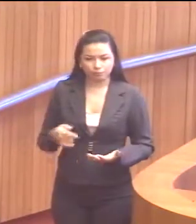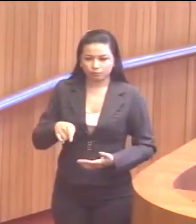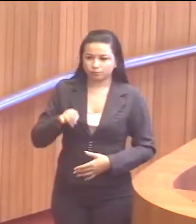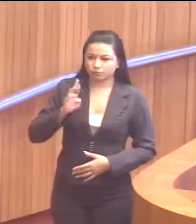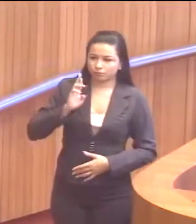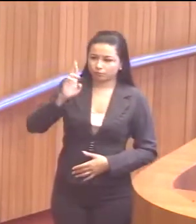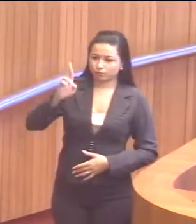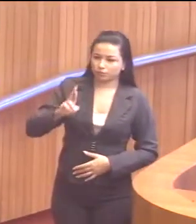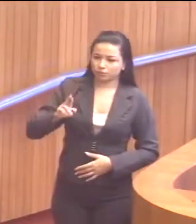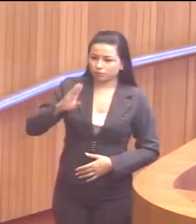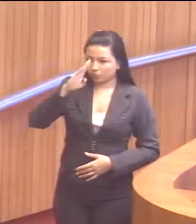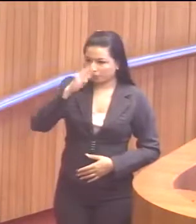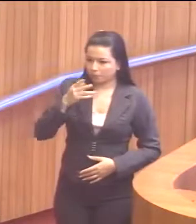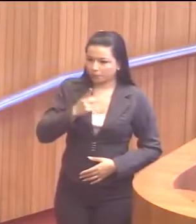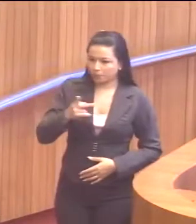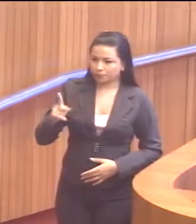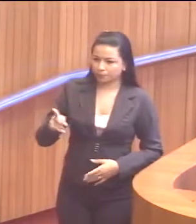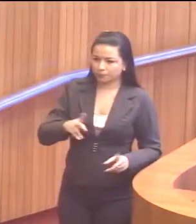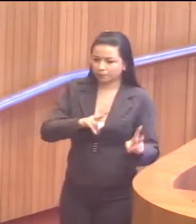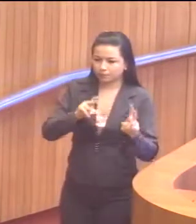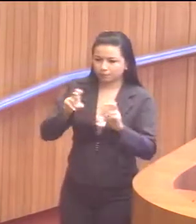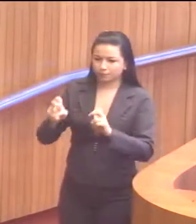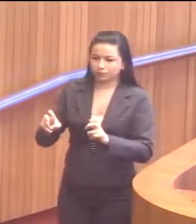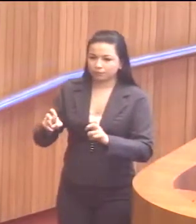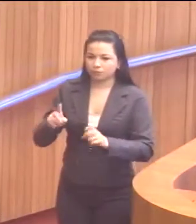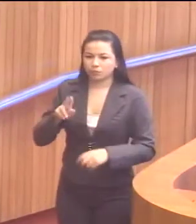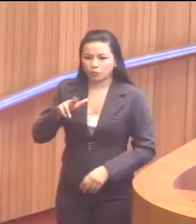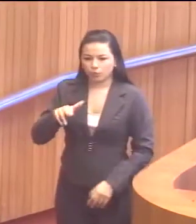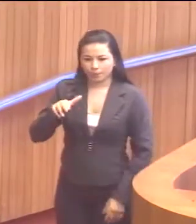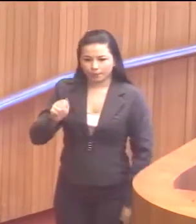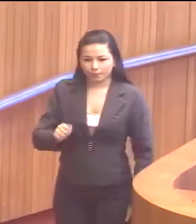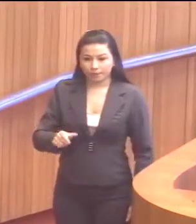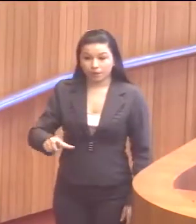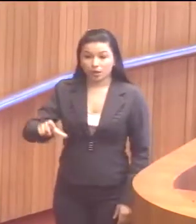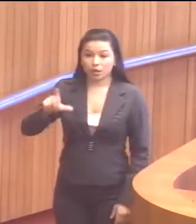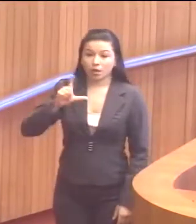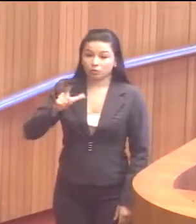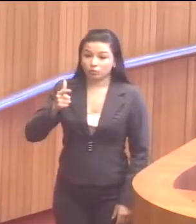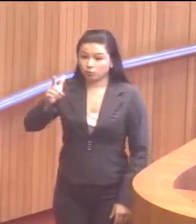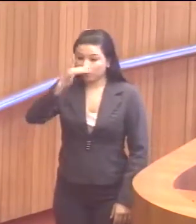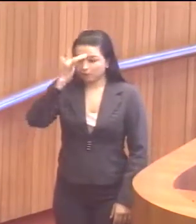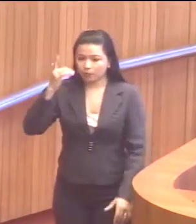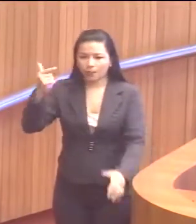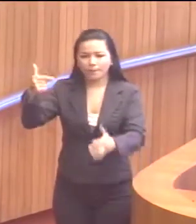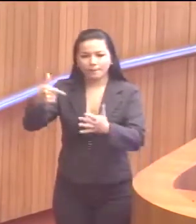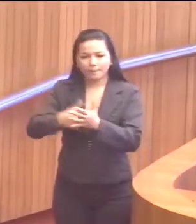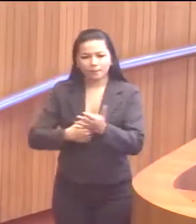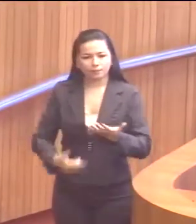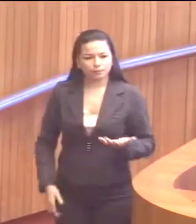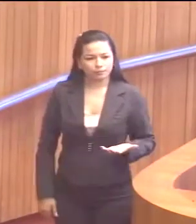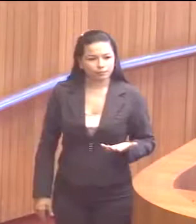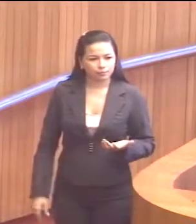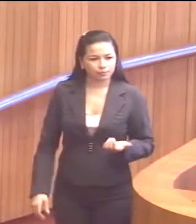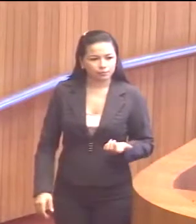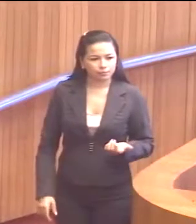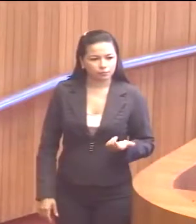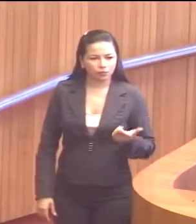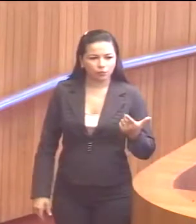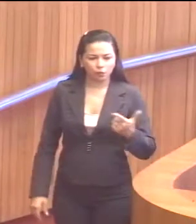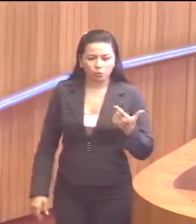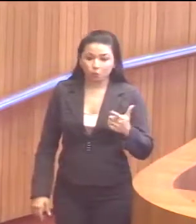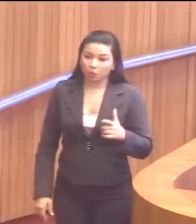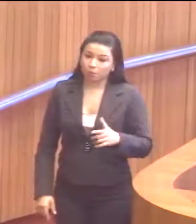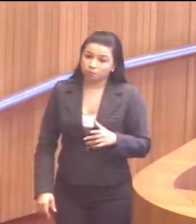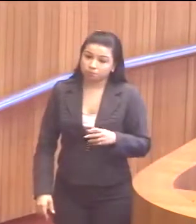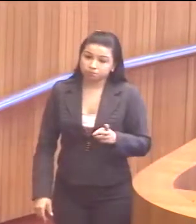e as prioridades em relação à Universidade Estadual da UEMA. Antes que alguém pergunte, não